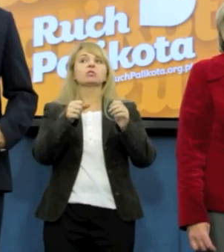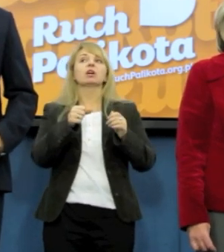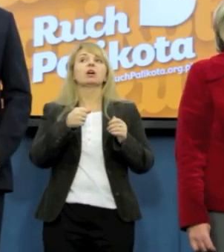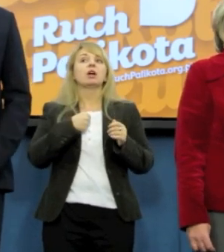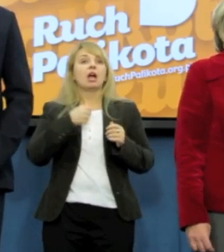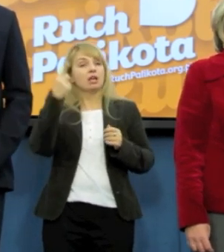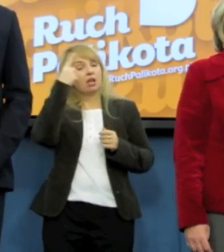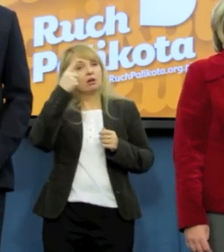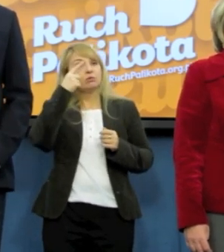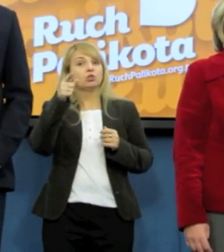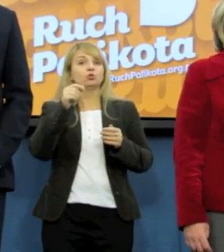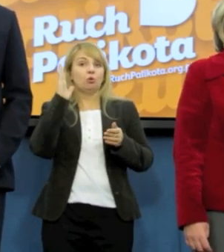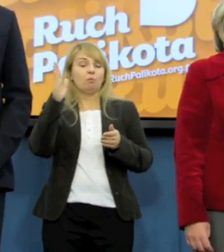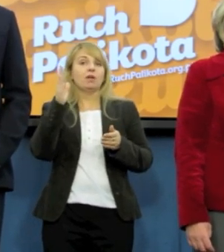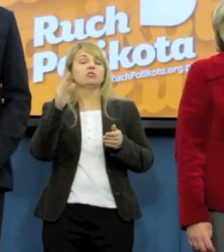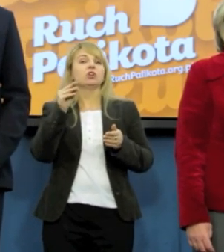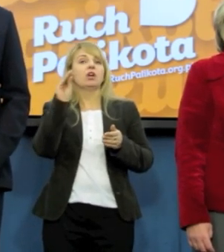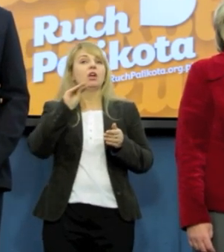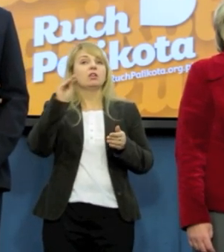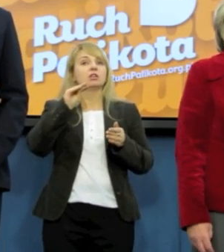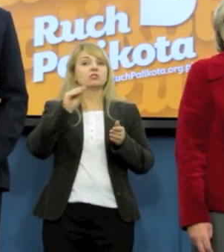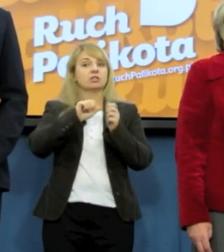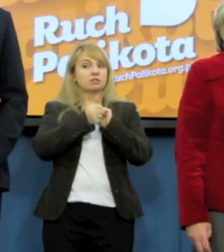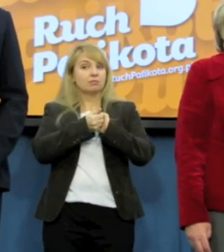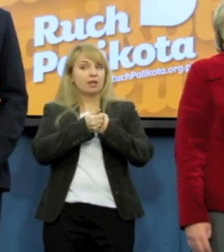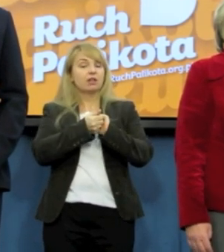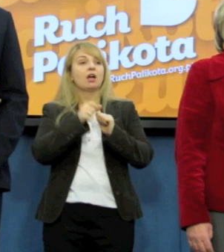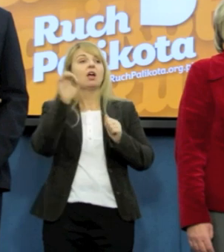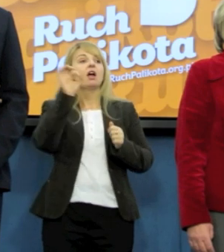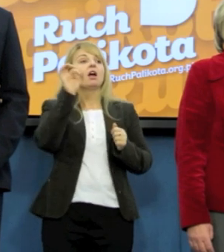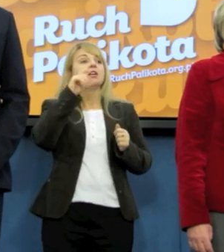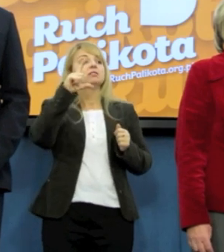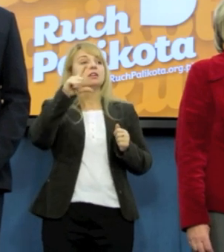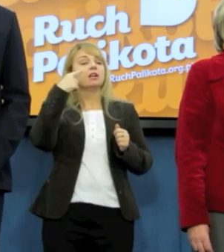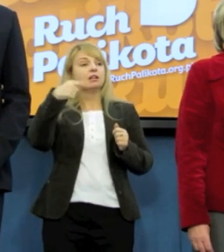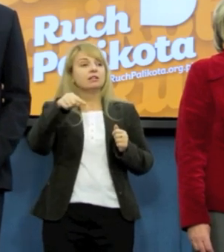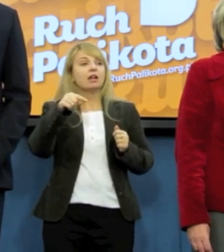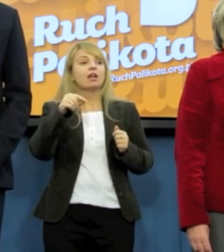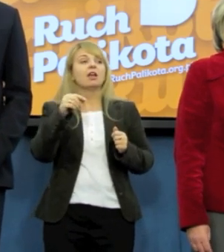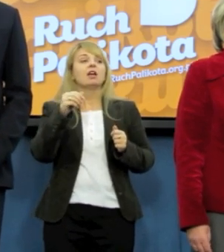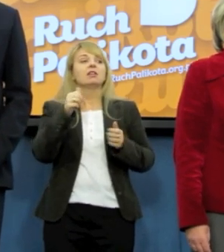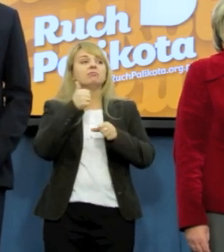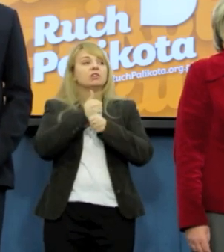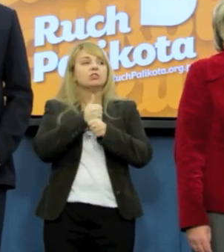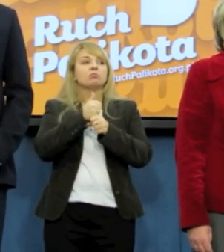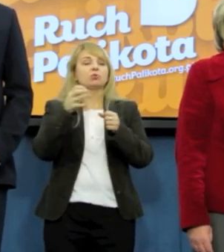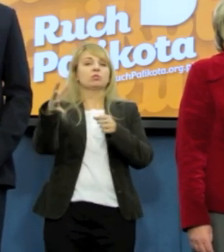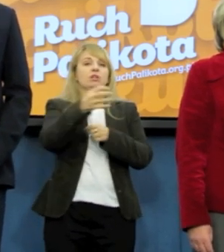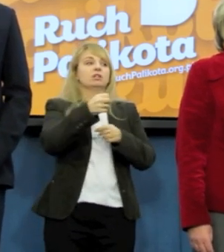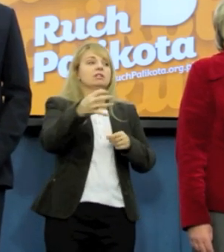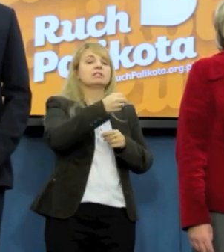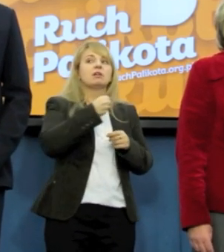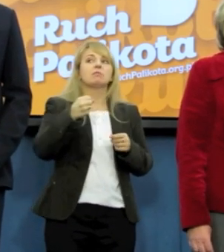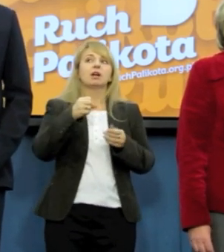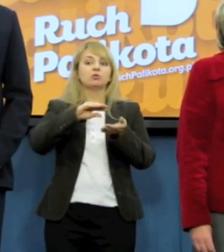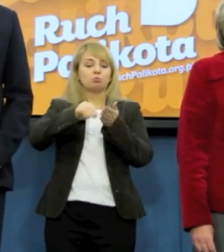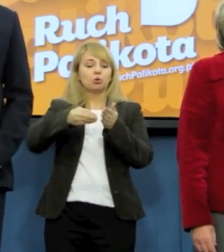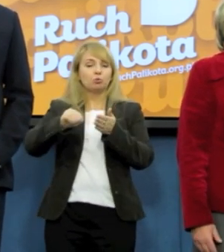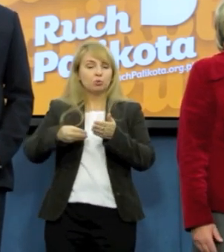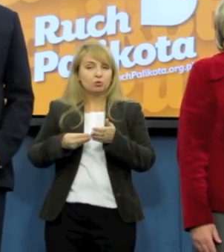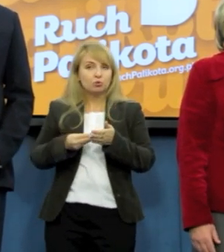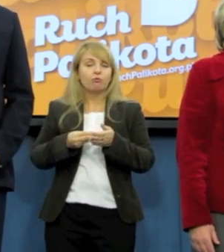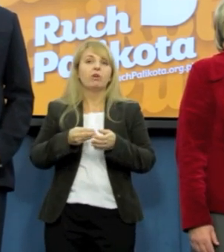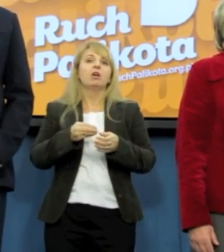jeszcze ulegnie zmianie. SRD nie jest w zebrać podpisów w swoim drugie pod tym wnioskiem. Mam nadzieję, że to tylko jakieś przejściowe